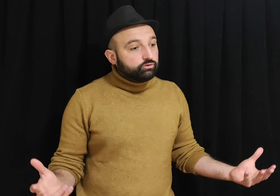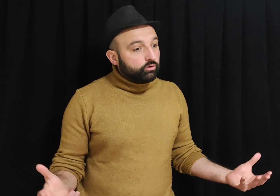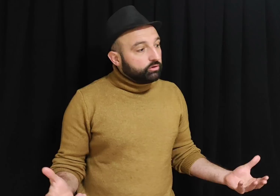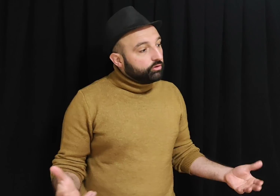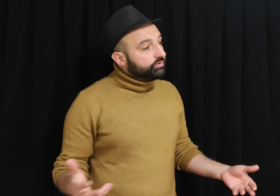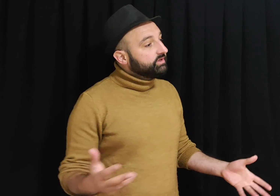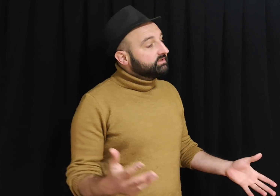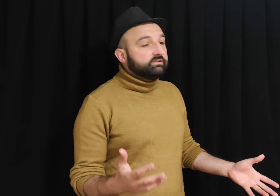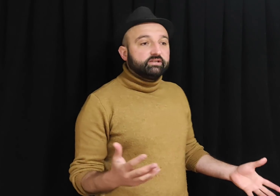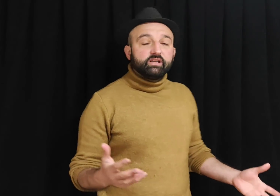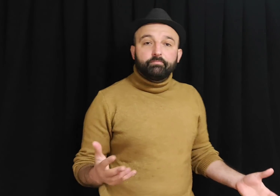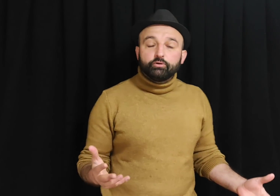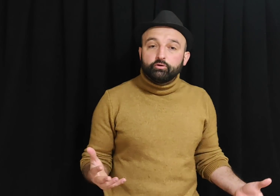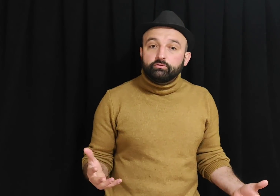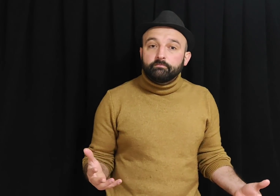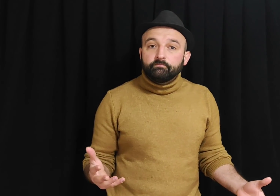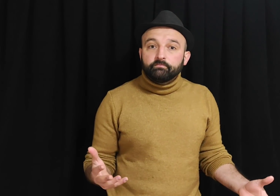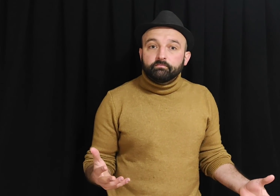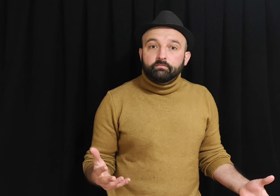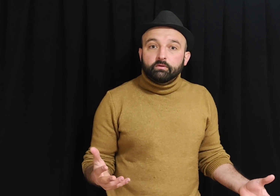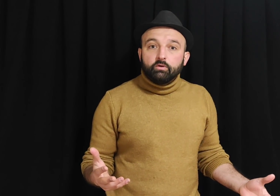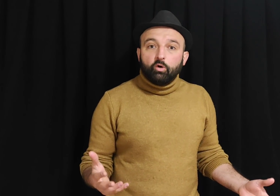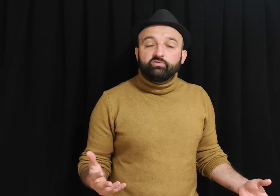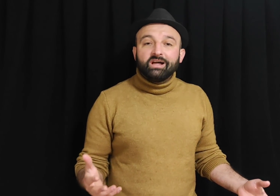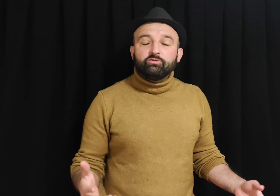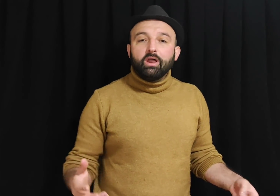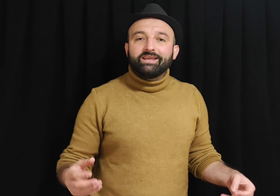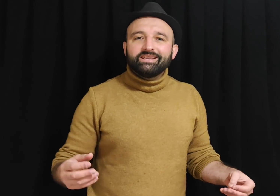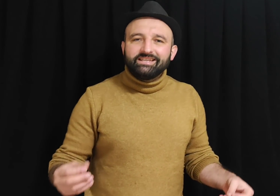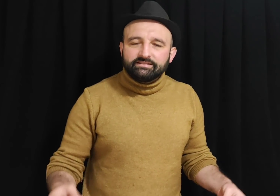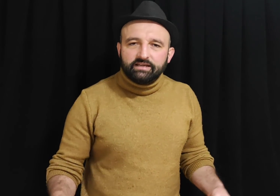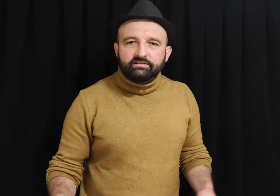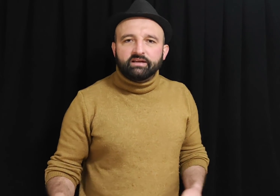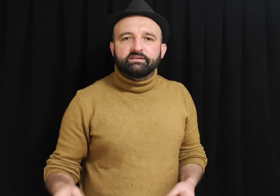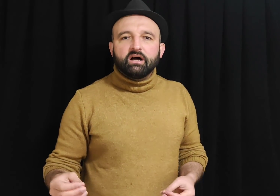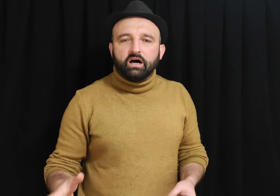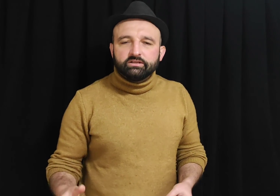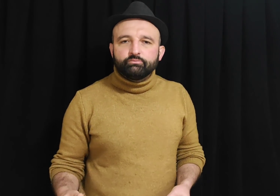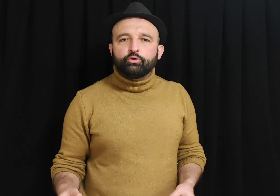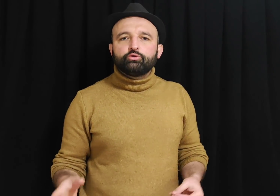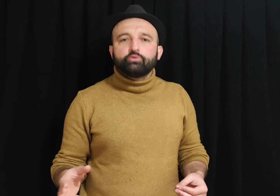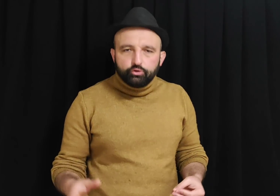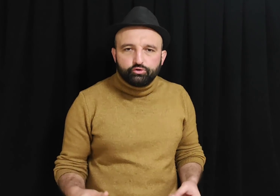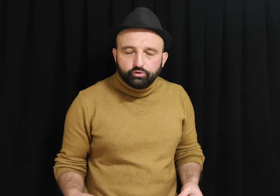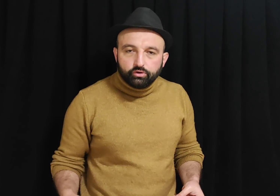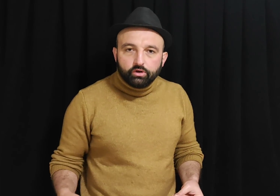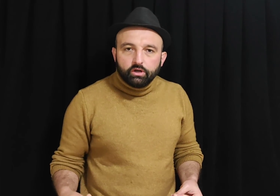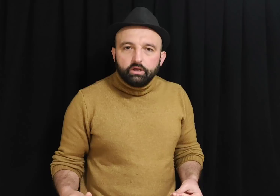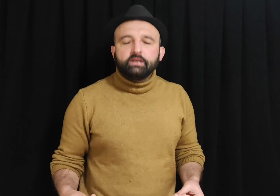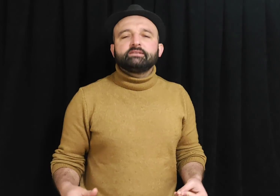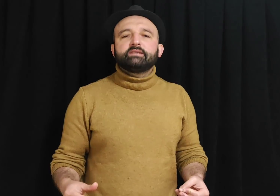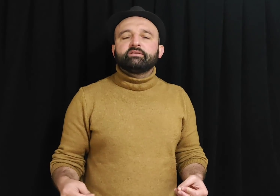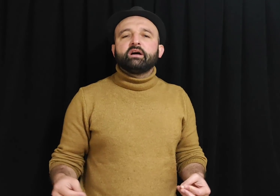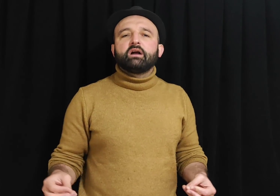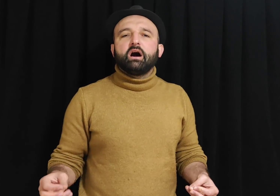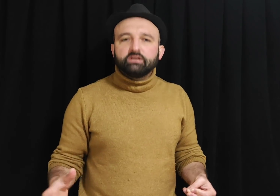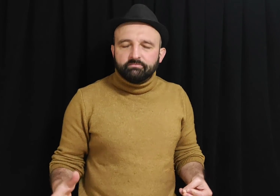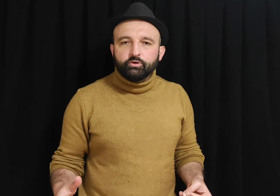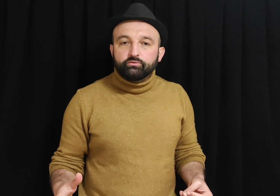soyuluyor, hırsızlık yapılıyor. Ondan dolayı insanların alım gücü düştü. İnsanlar alamıyor.